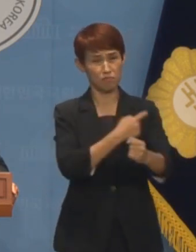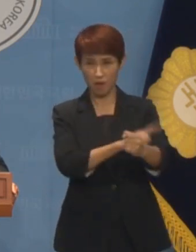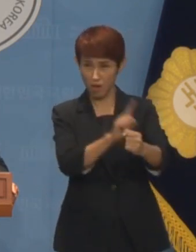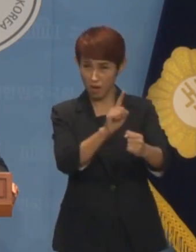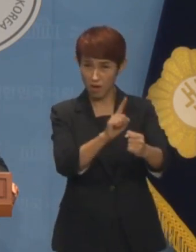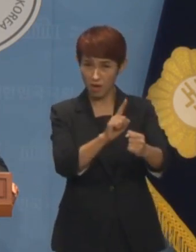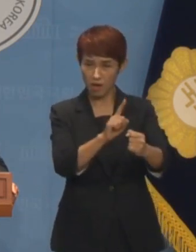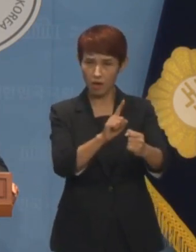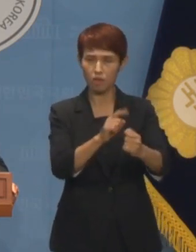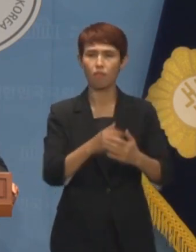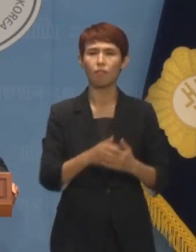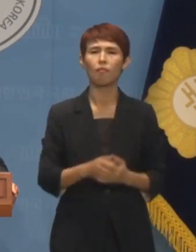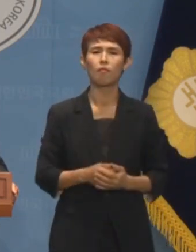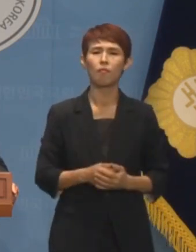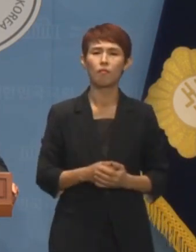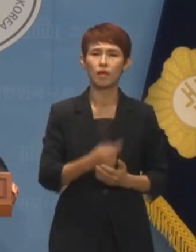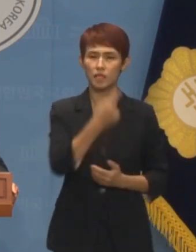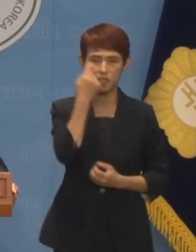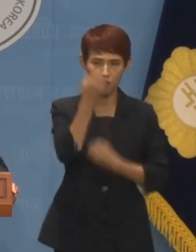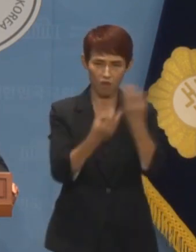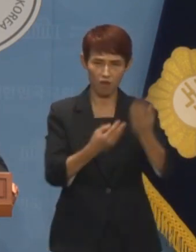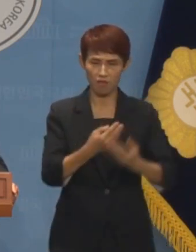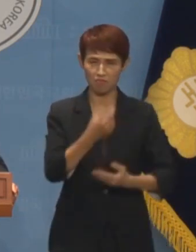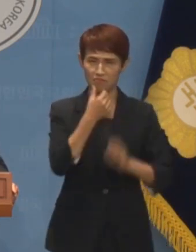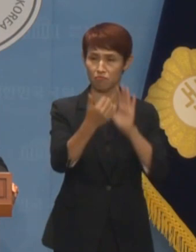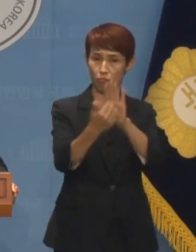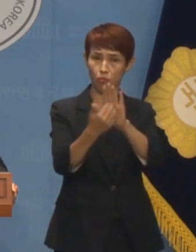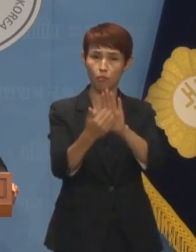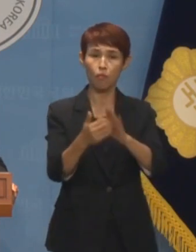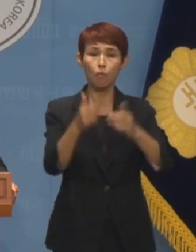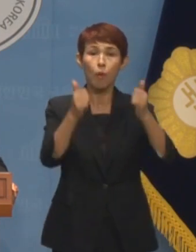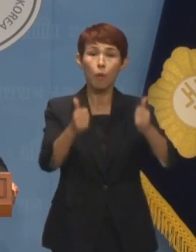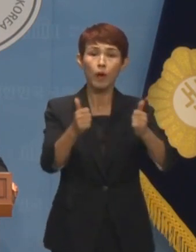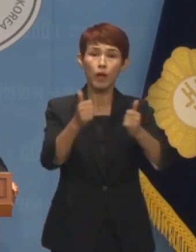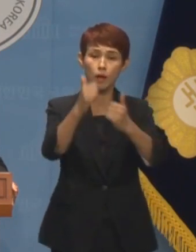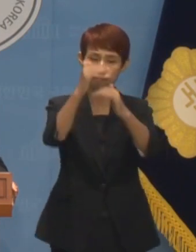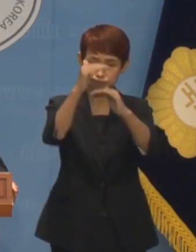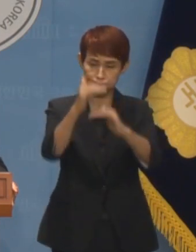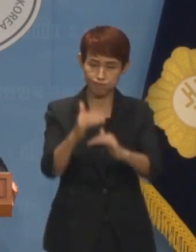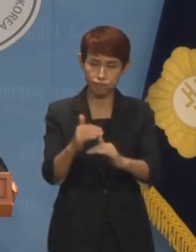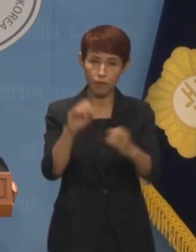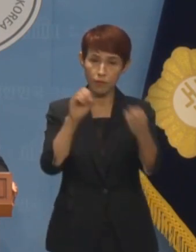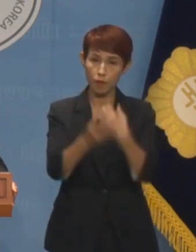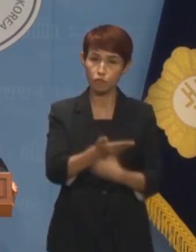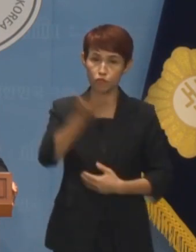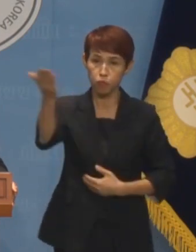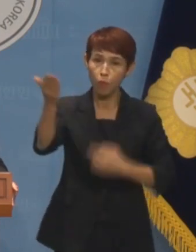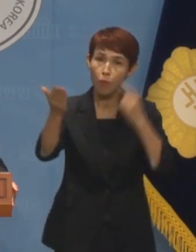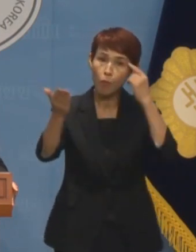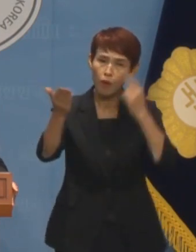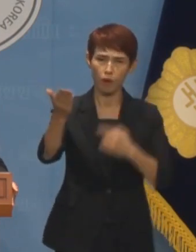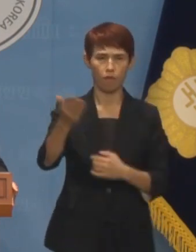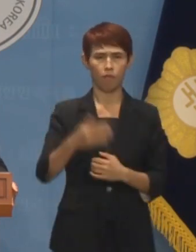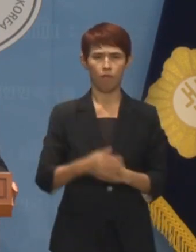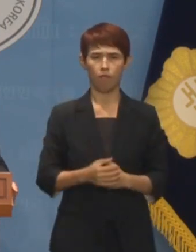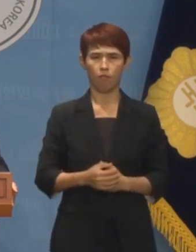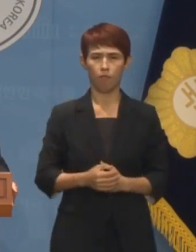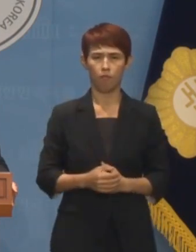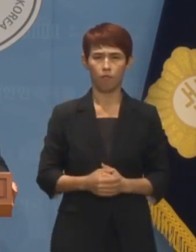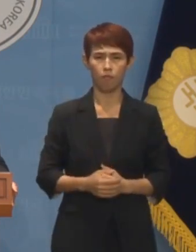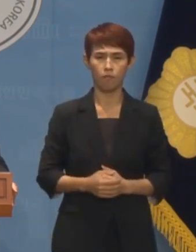선임 과정에 대한 증언을 거부하면서 왜 법원에는 그 과정에 대한 답변서를 제출했는지 모르겠습니다.